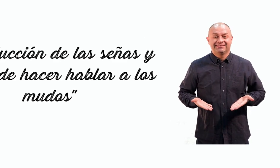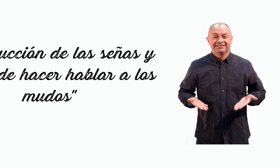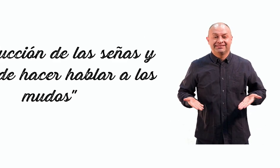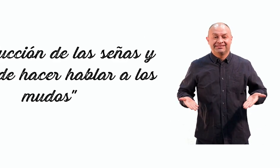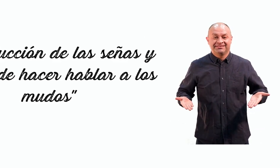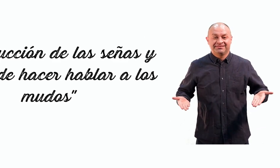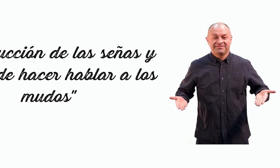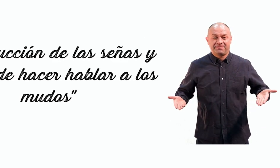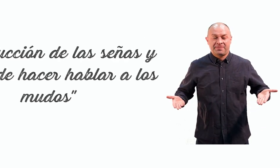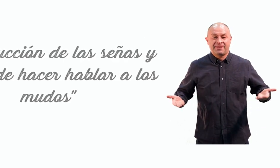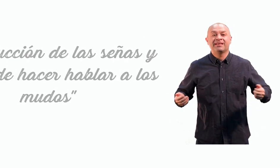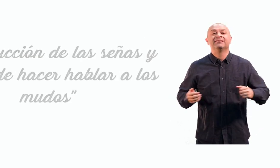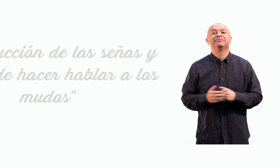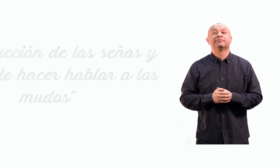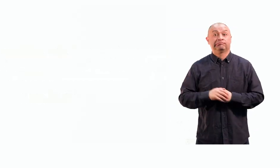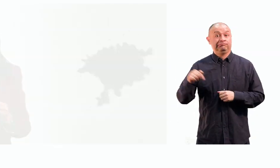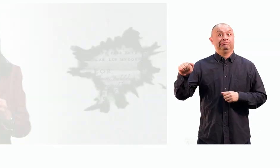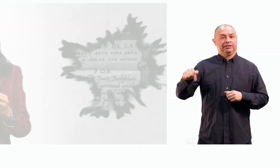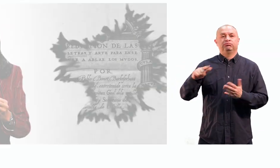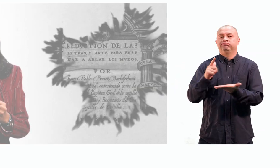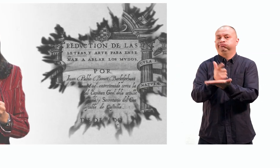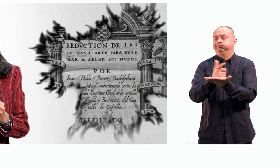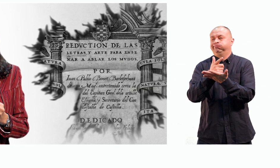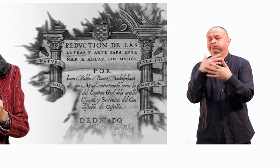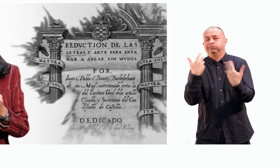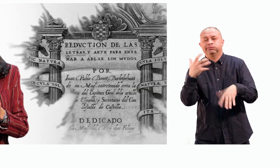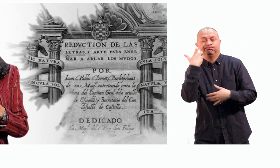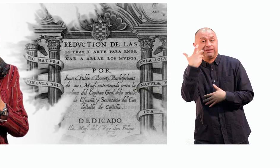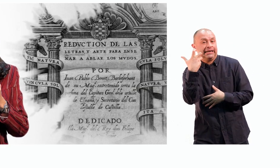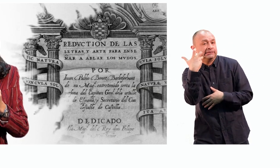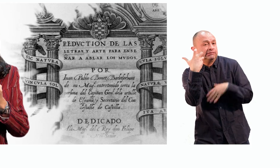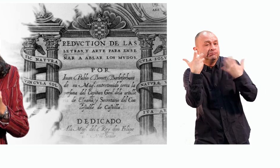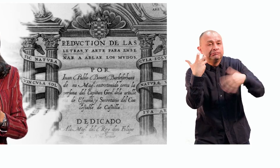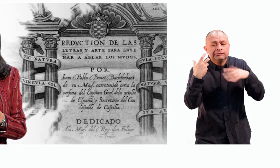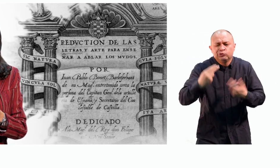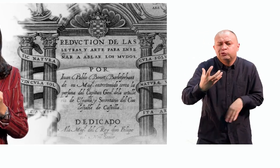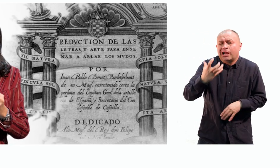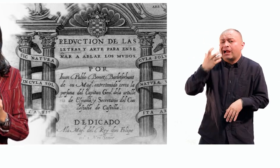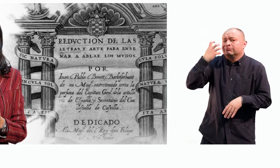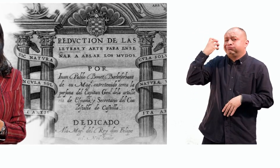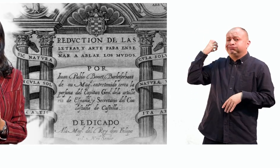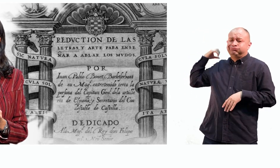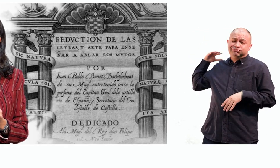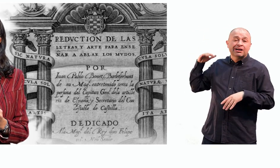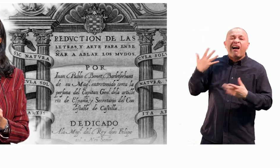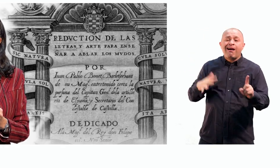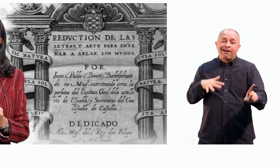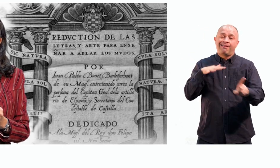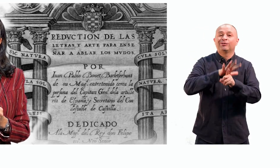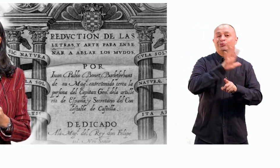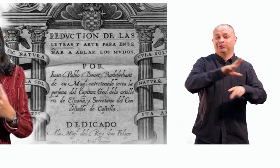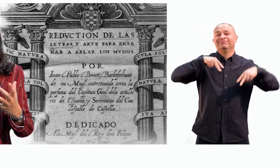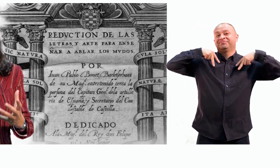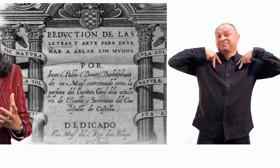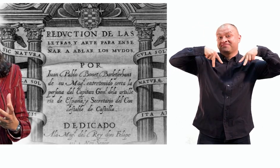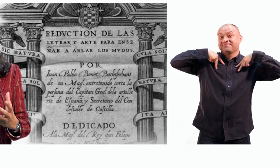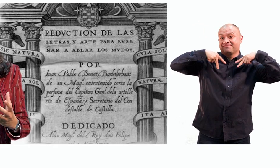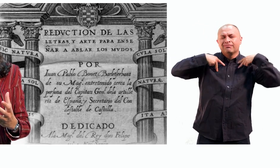de hacer hablar a los mundos. Este texto tiene un valor importantísimo en la historia de Lepé, porque pocos conocen